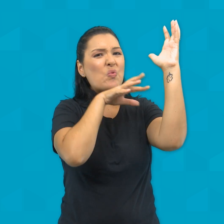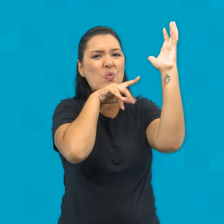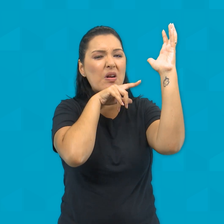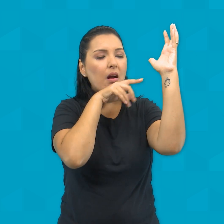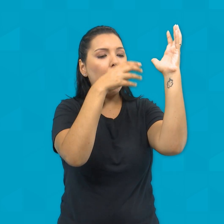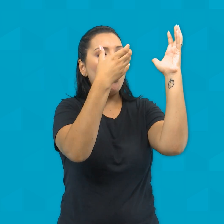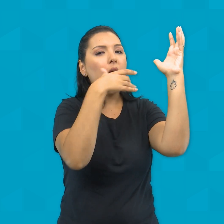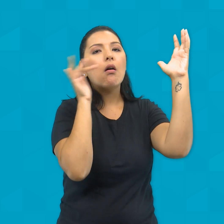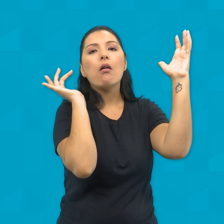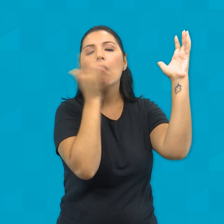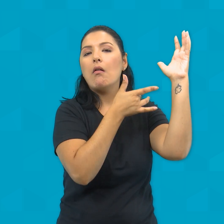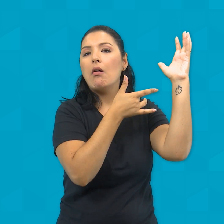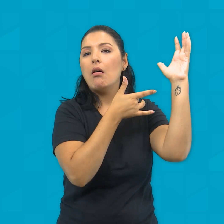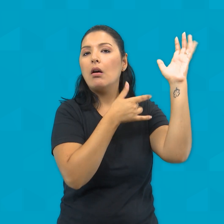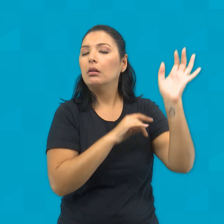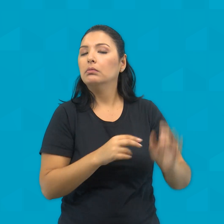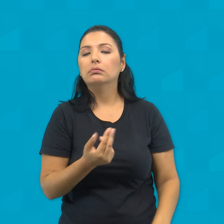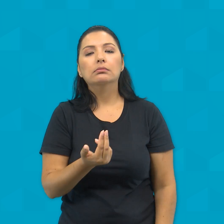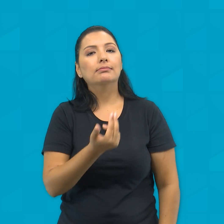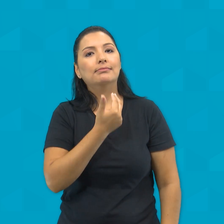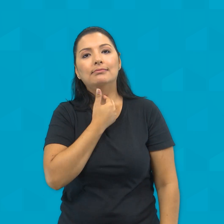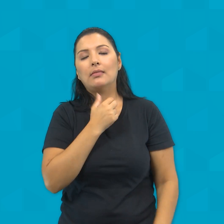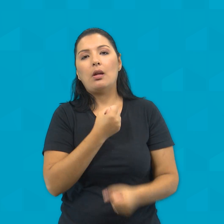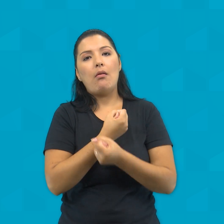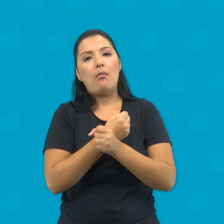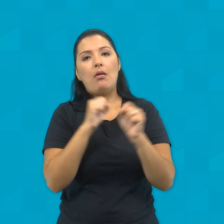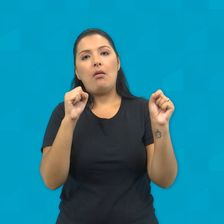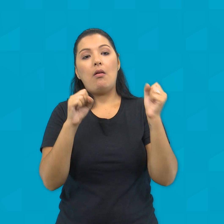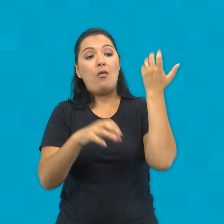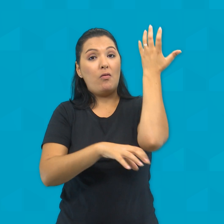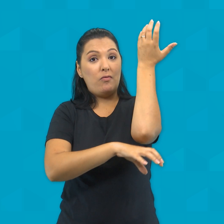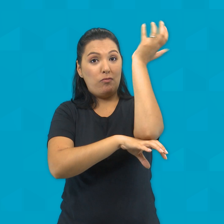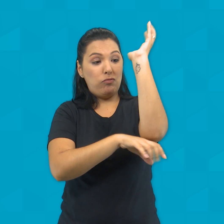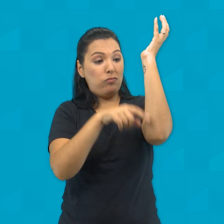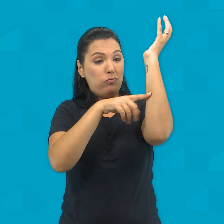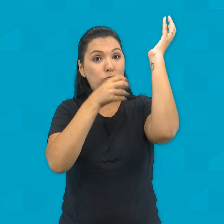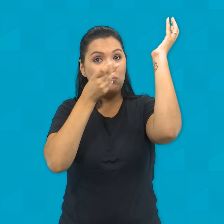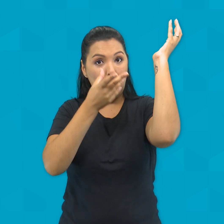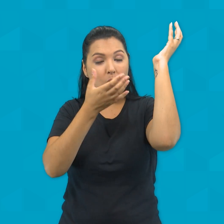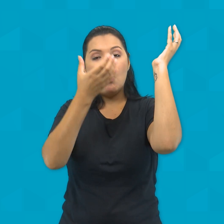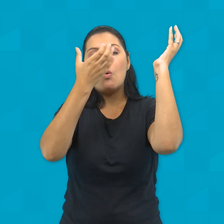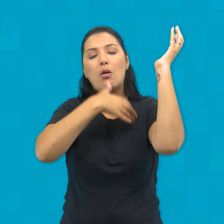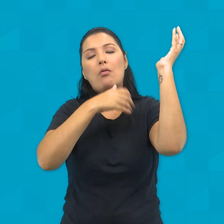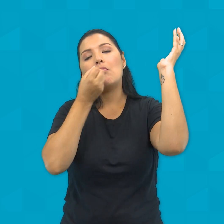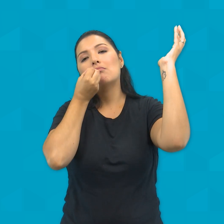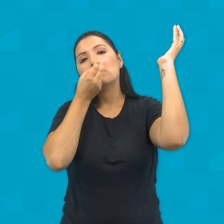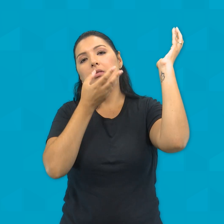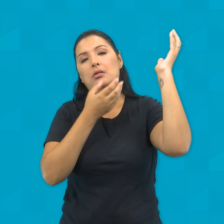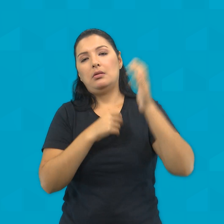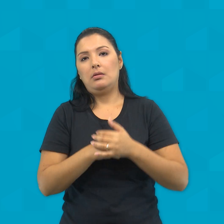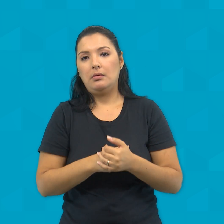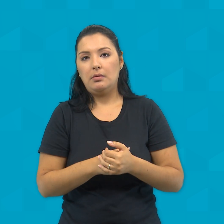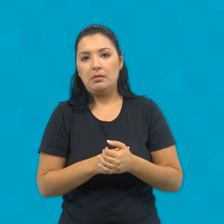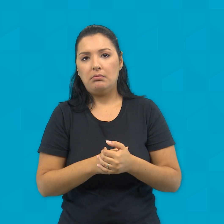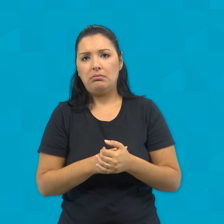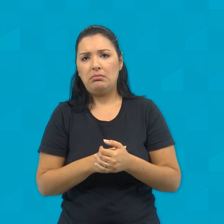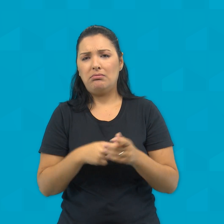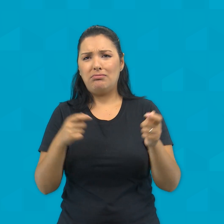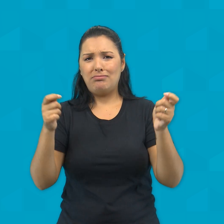Toda árvore é reconhecida pelos seus frutos. Não se colem figos de espinheiros, nem